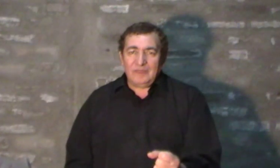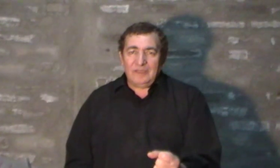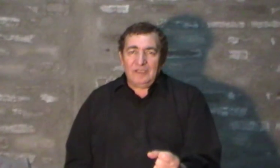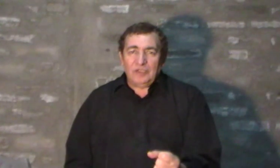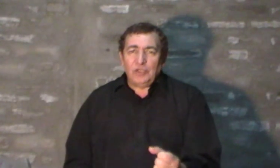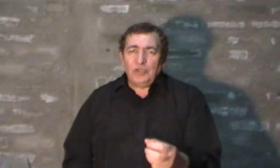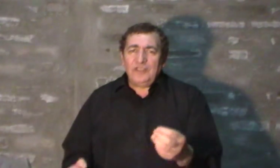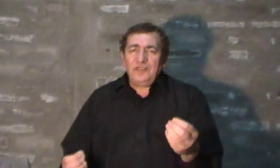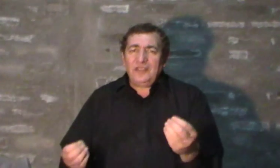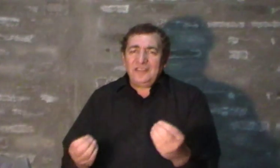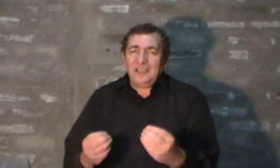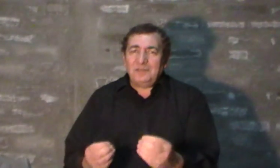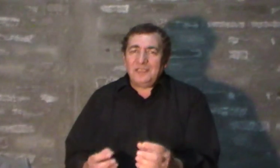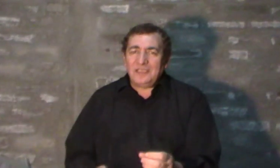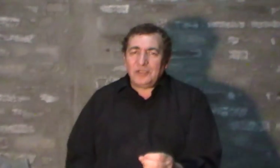Todo eso hace al miedo.